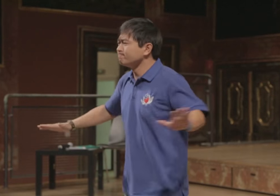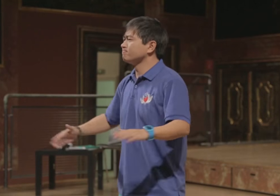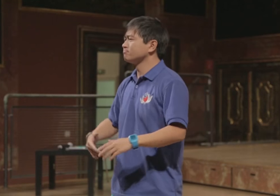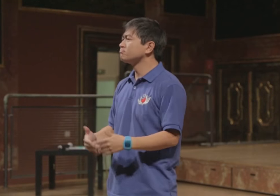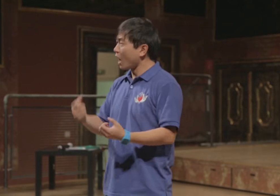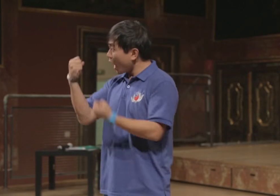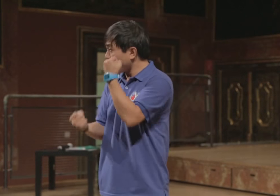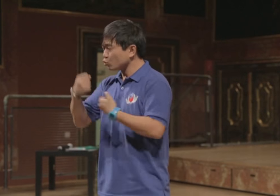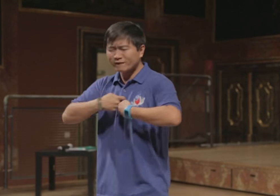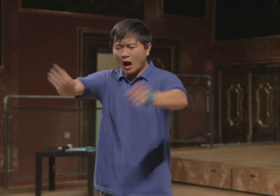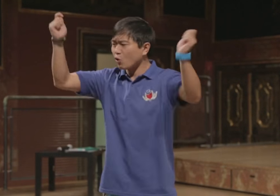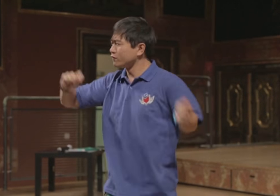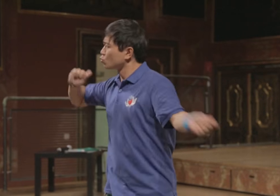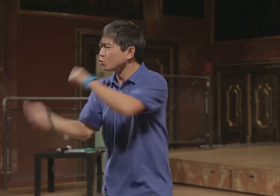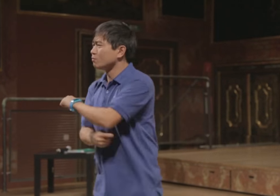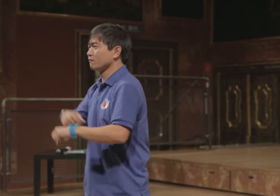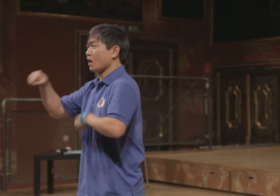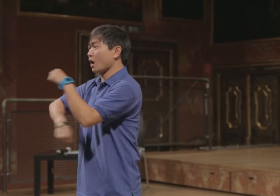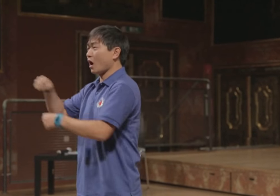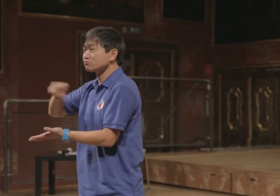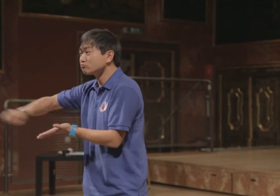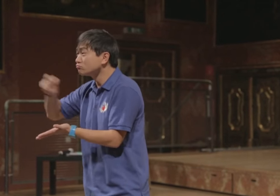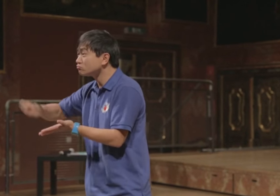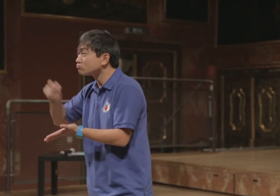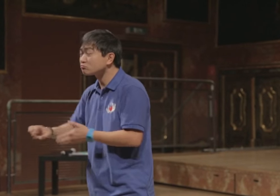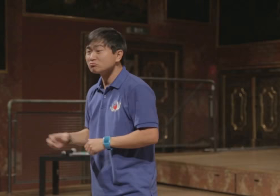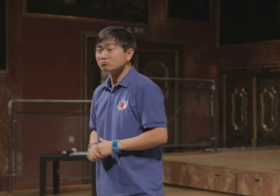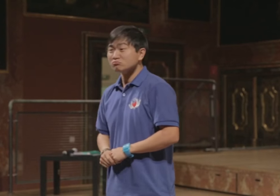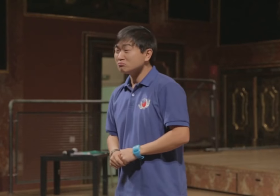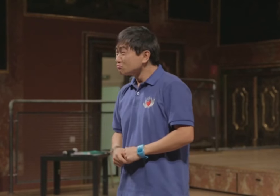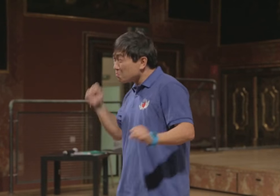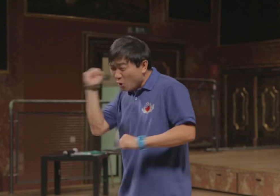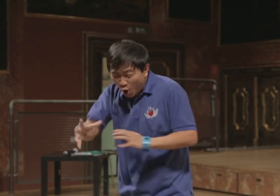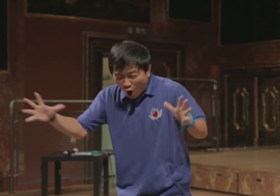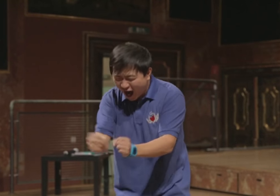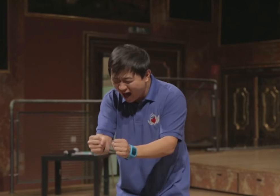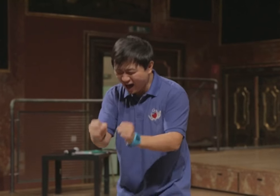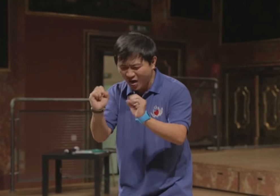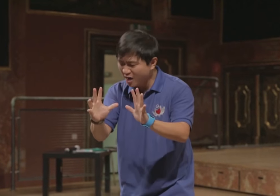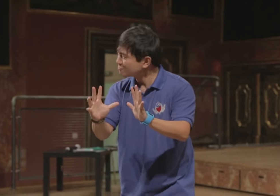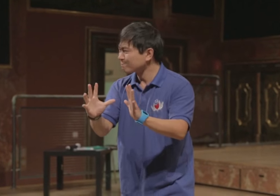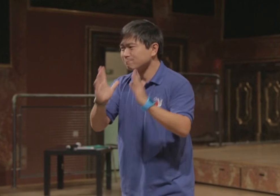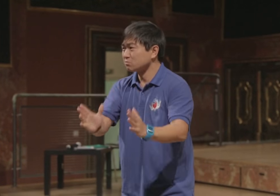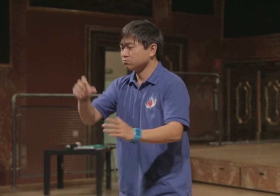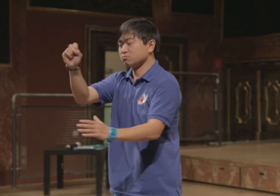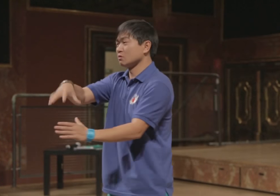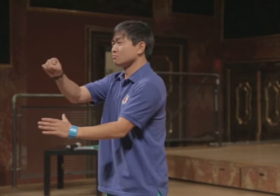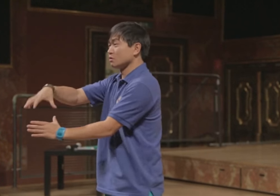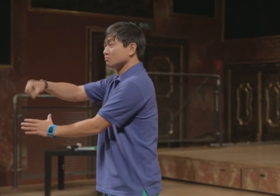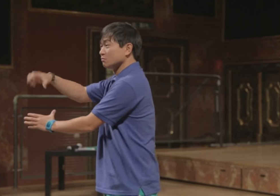Erinnerung geblieben. Autos verkaufen. Wie wäre es mit Fahrrädern oder zu Fuß? Müll. Nicht einfach